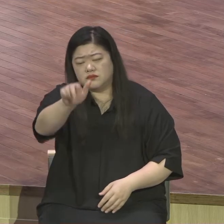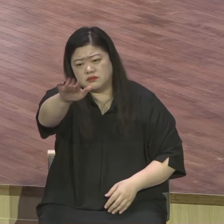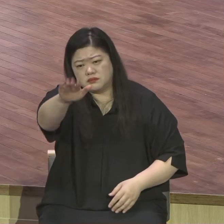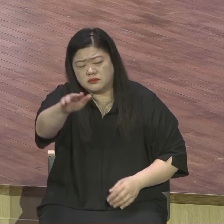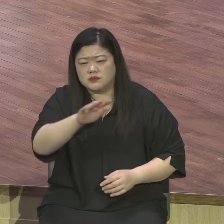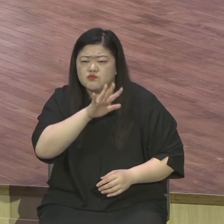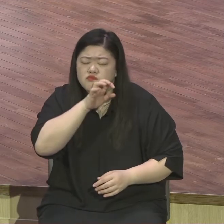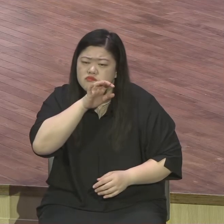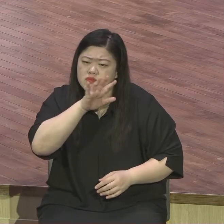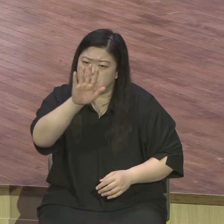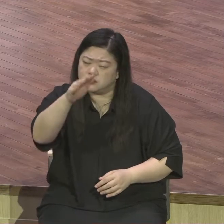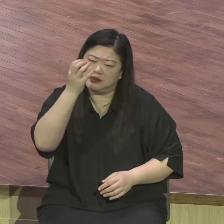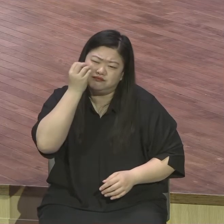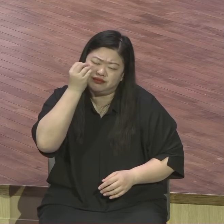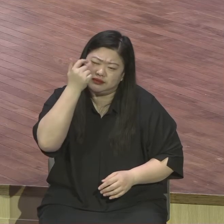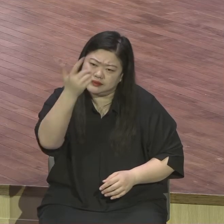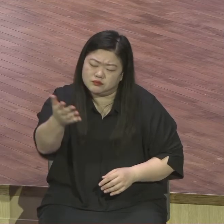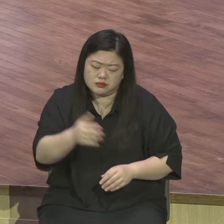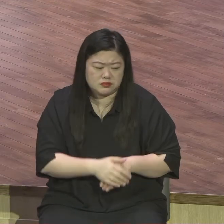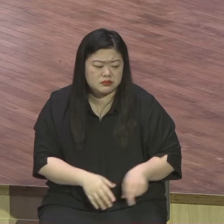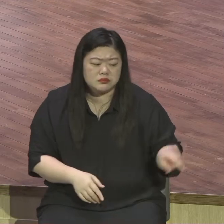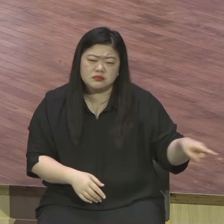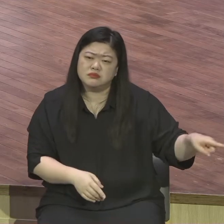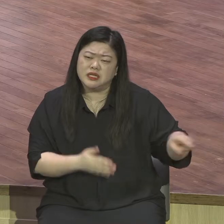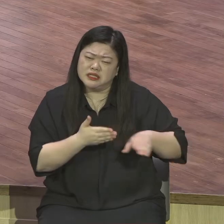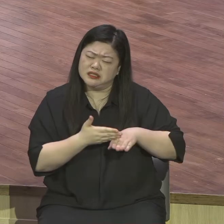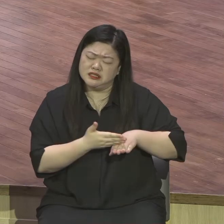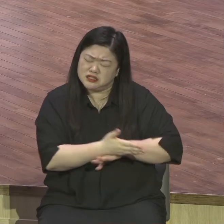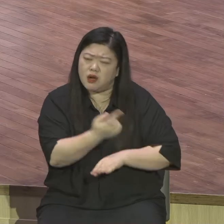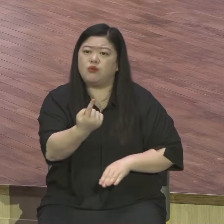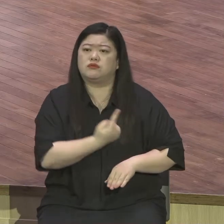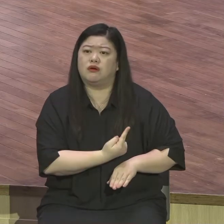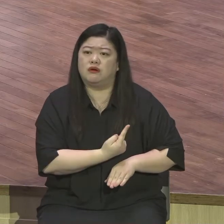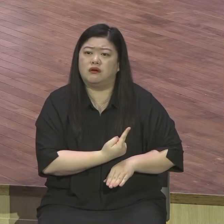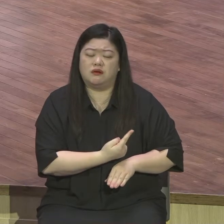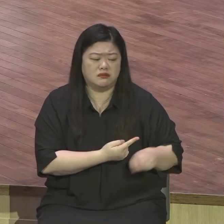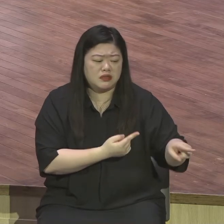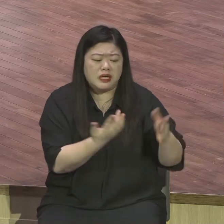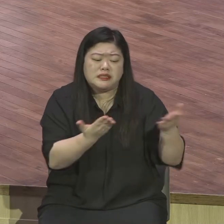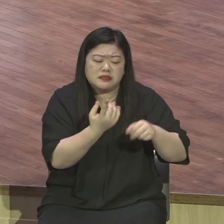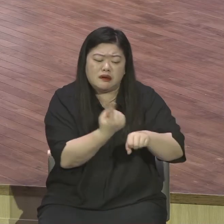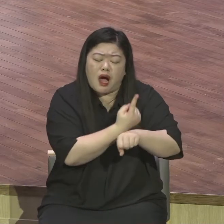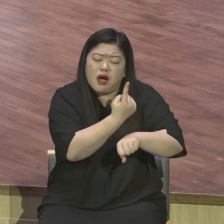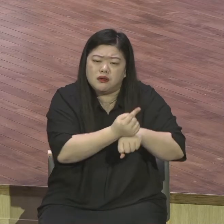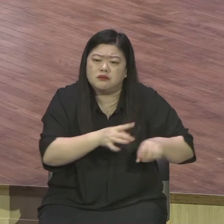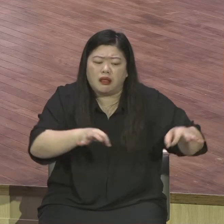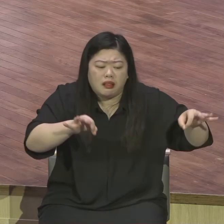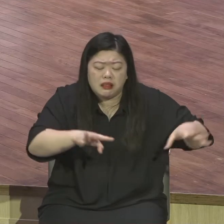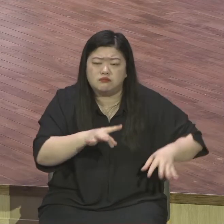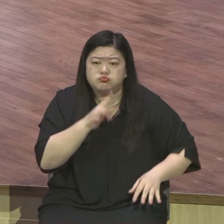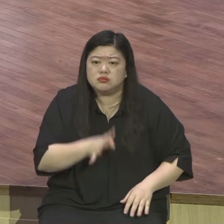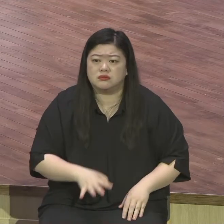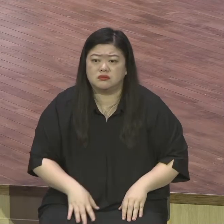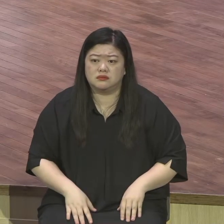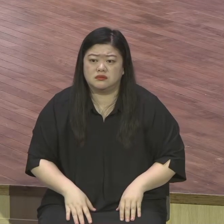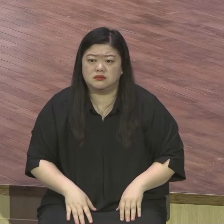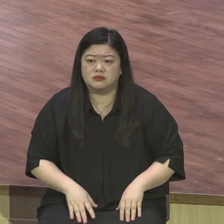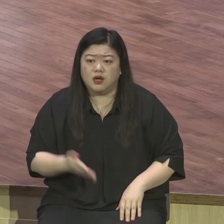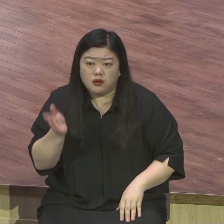이 사람들은 한 시간밖에 일하지 아니하였거늘 그들을 종일 수고하며 더위를